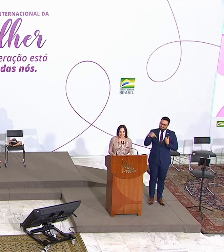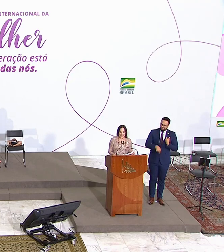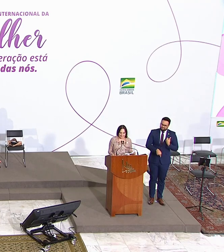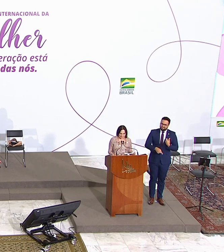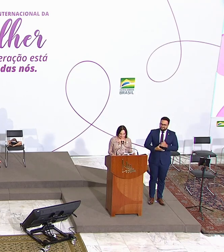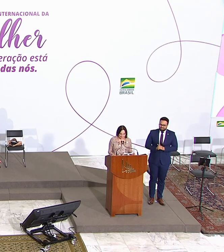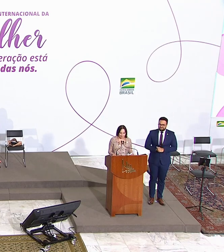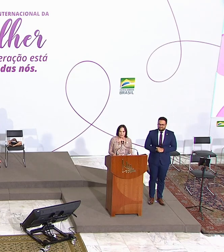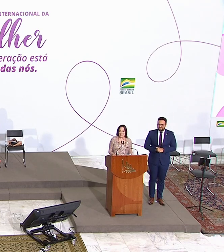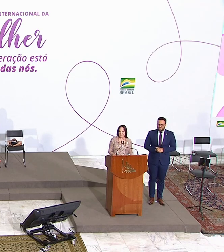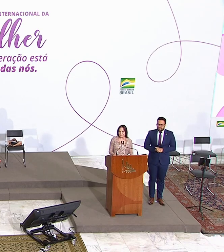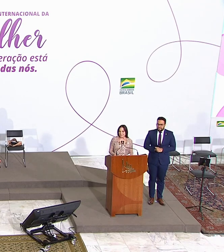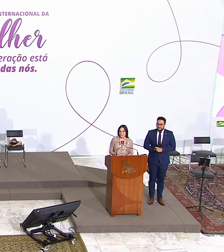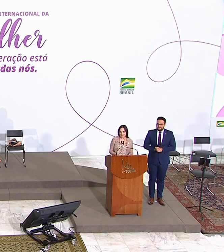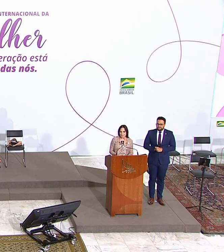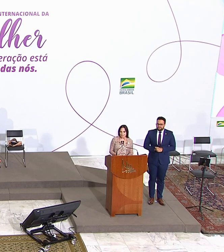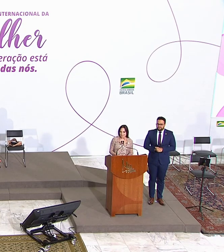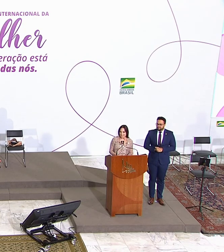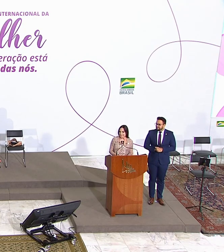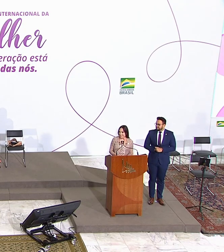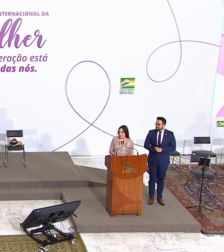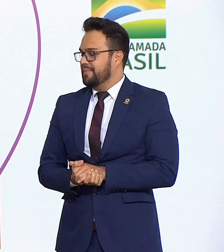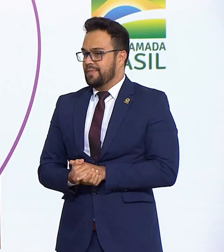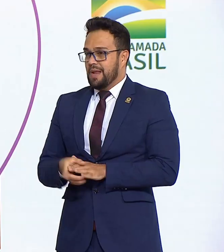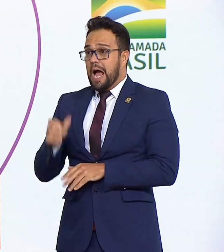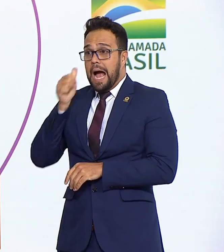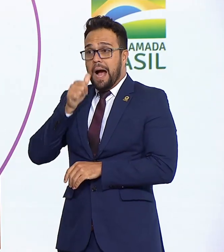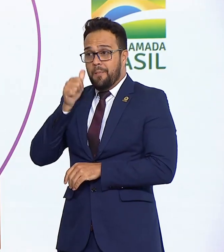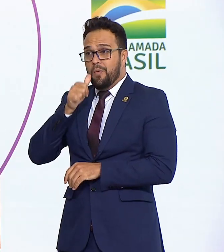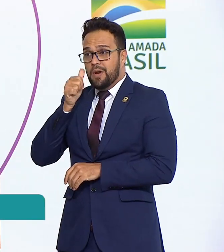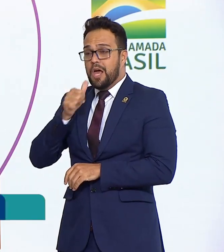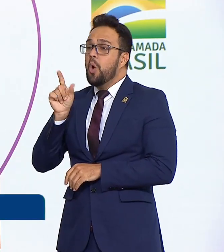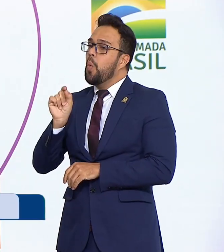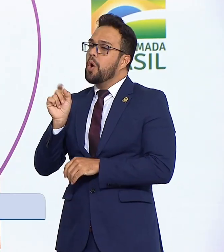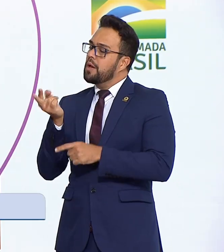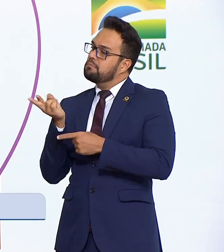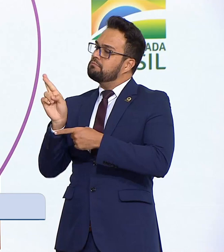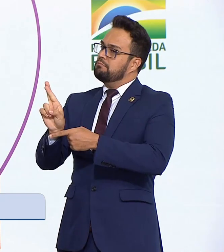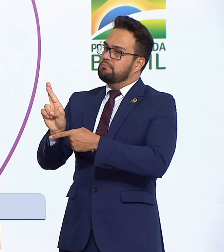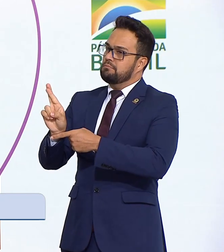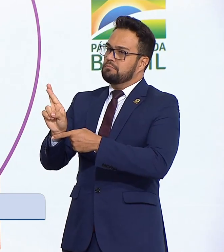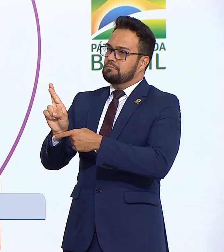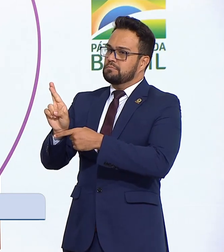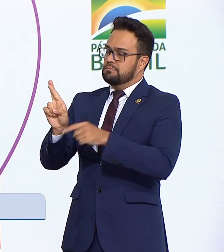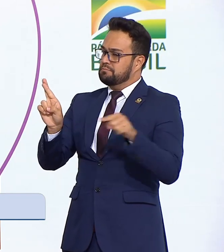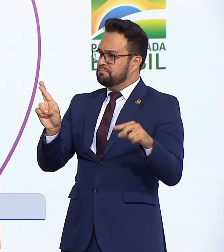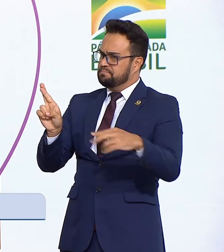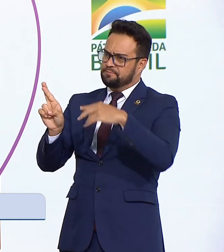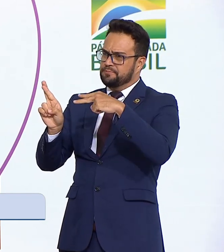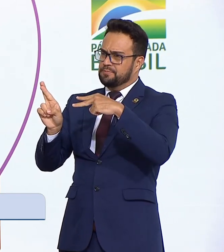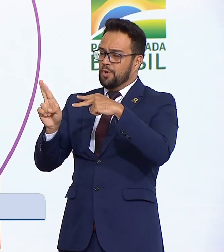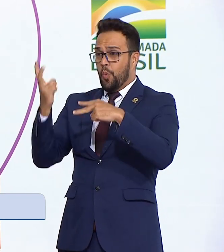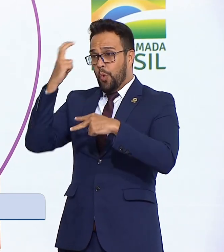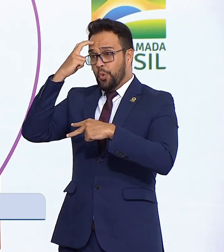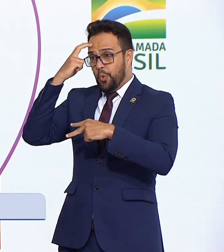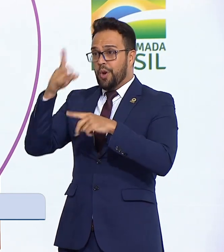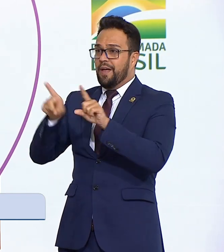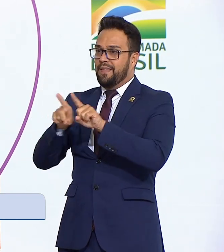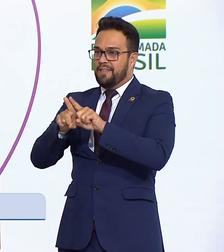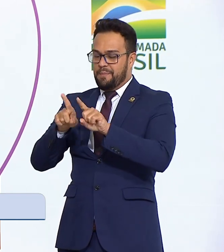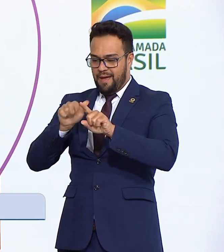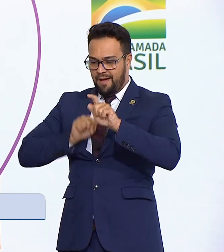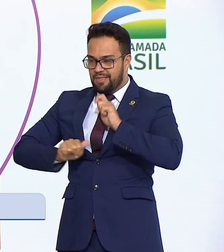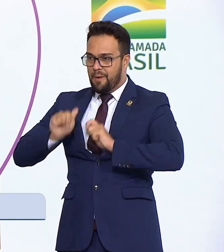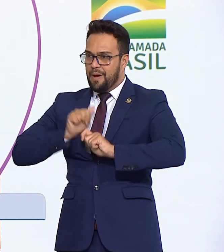mulher tem de enfrentar. A mulher tem sido representada na cultura, na dramaturgia, de formas